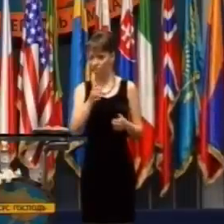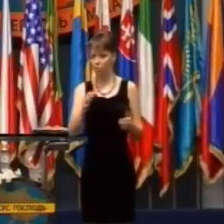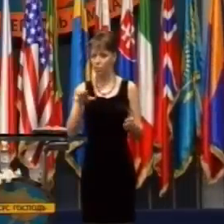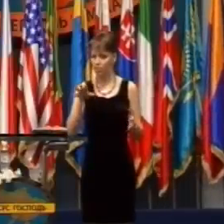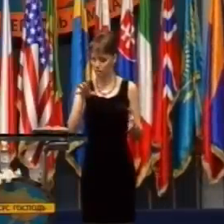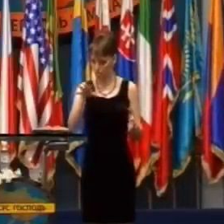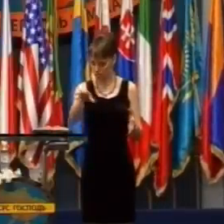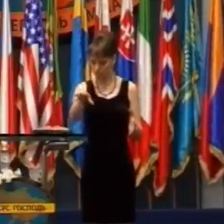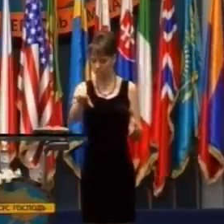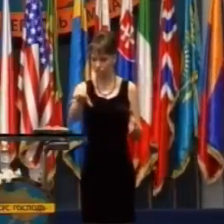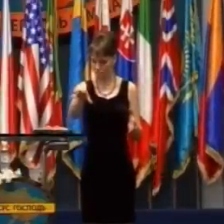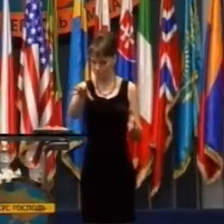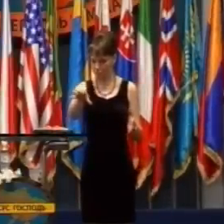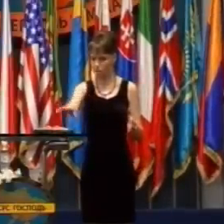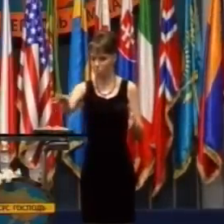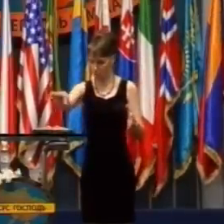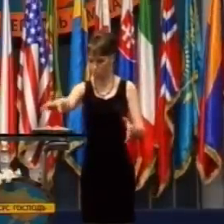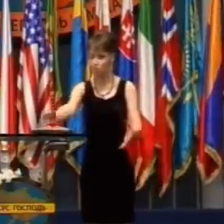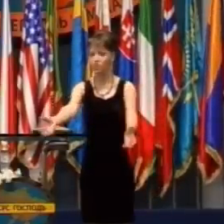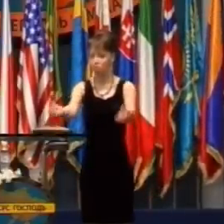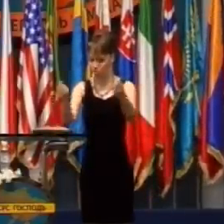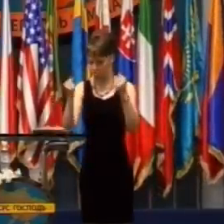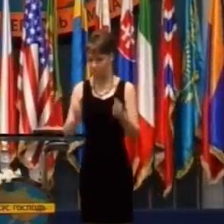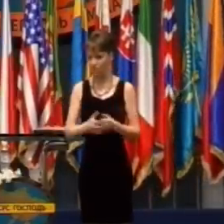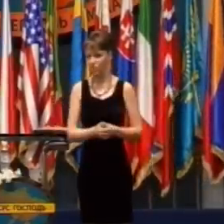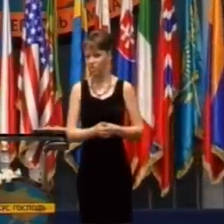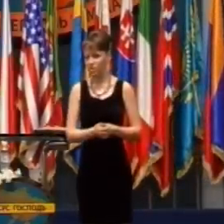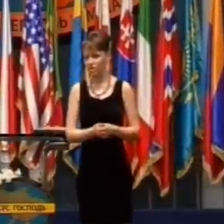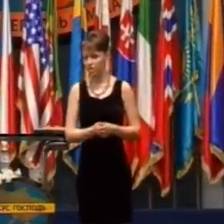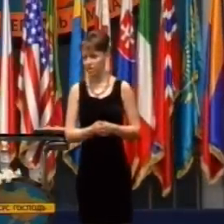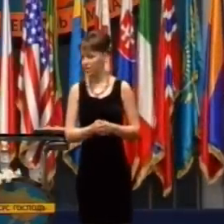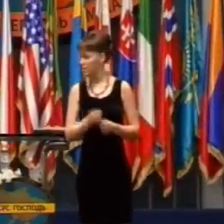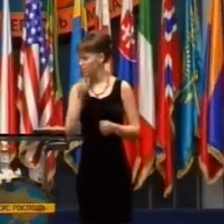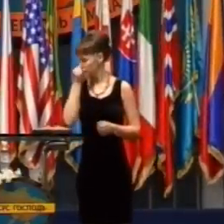až kým niekto neišiel okolo a neuvidel ju tam.